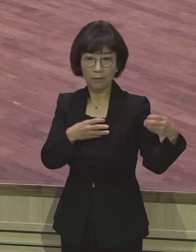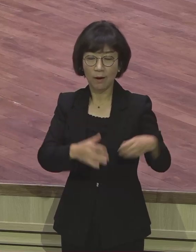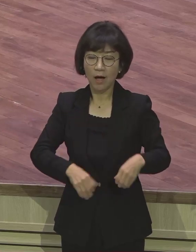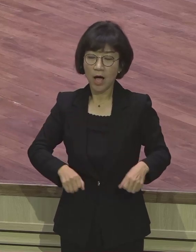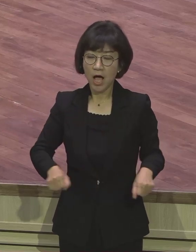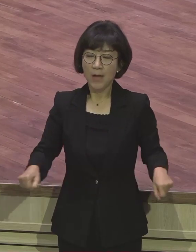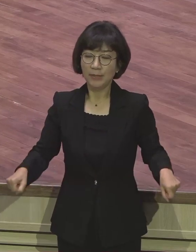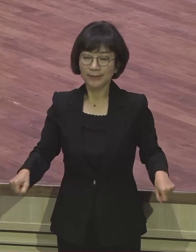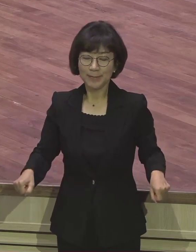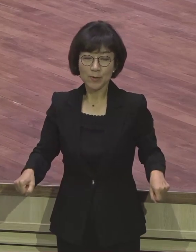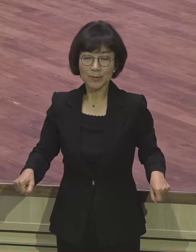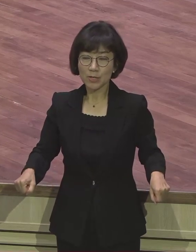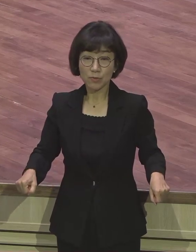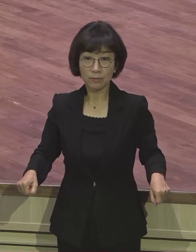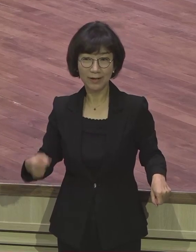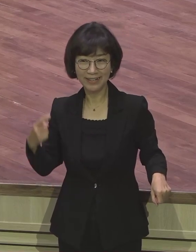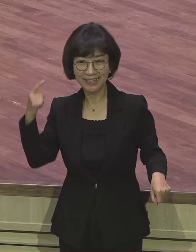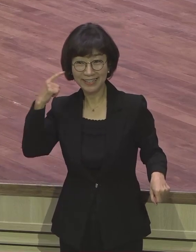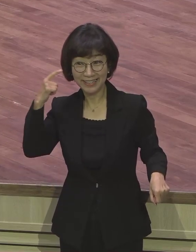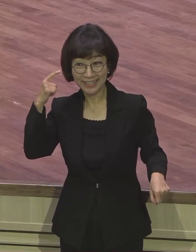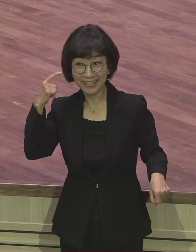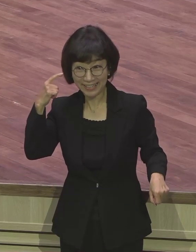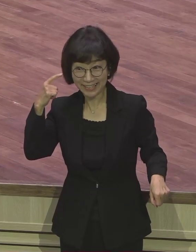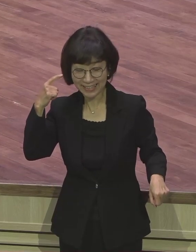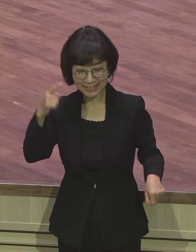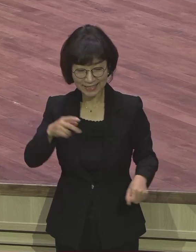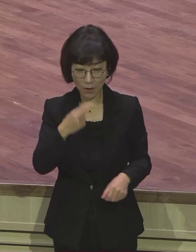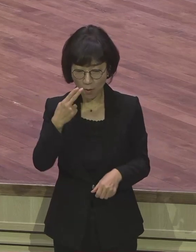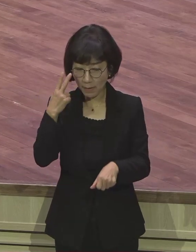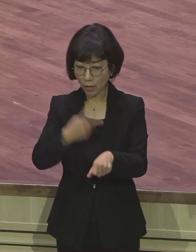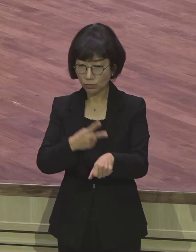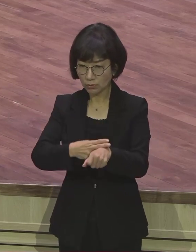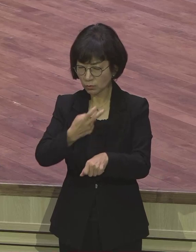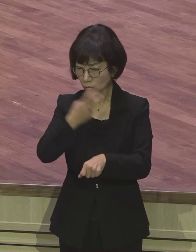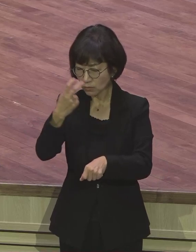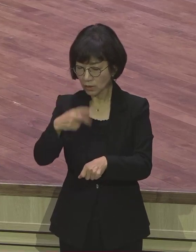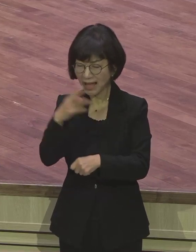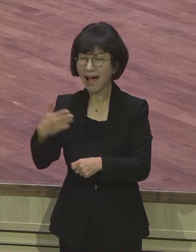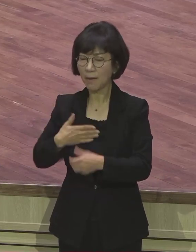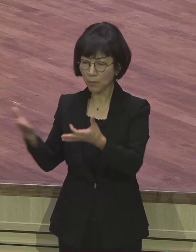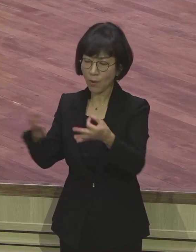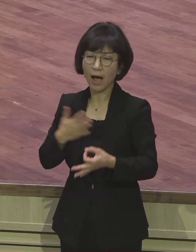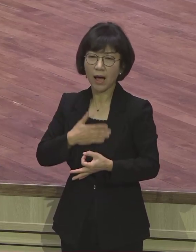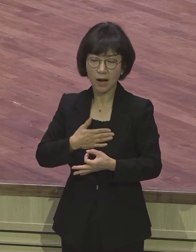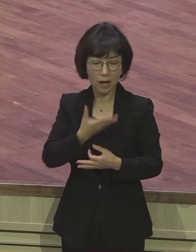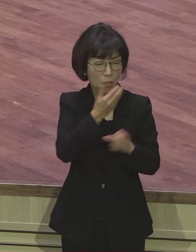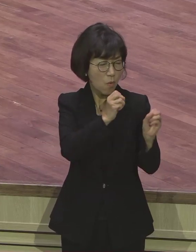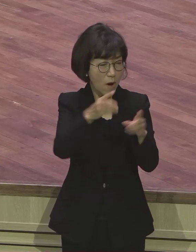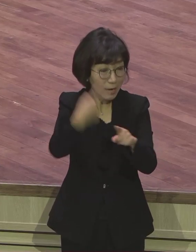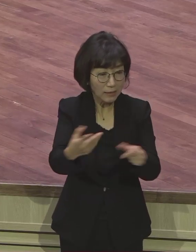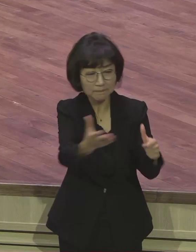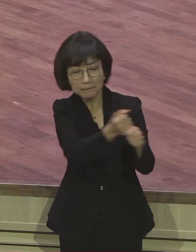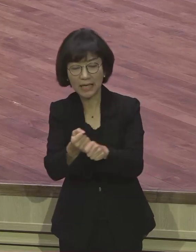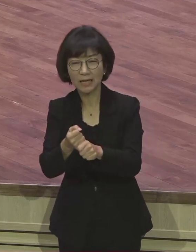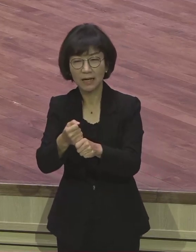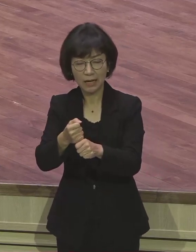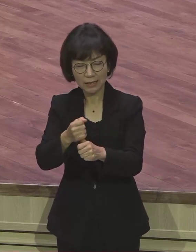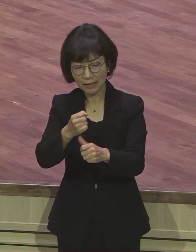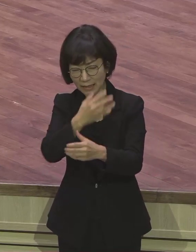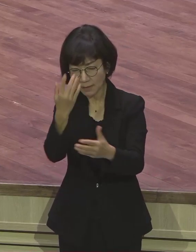아니까? 흉측한 무슨 범죄한 죄인이 아니라 복음을 전화하다가 잡힌 거 다 아니까? 복음을 증거하다 보니까